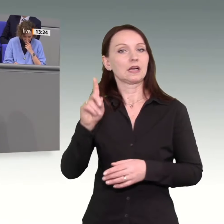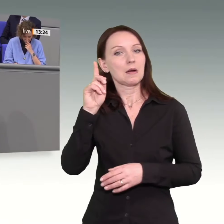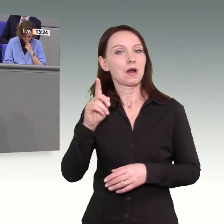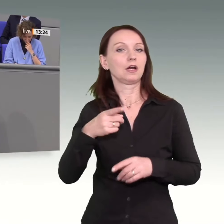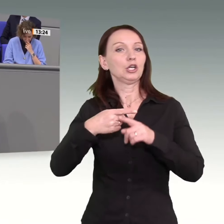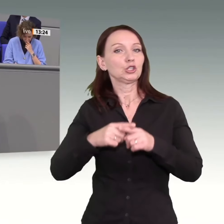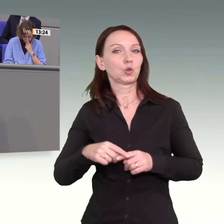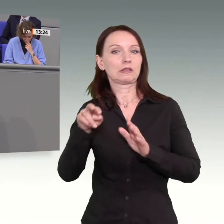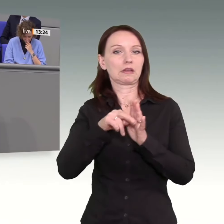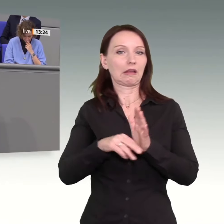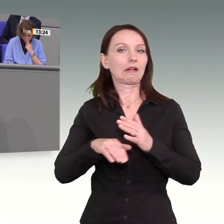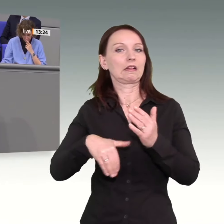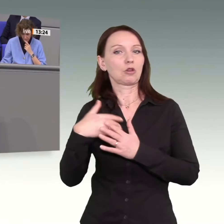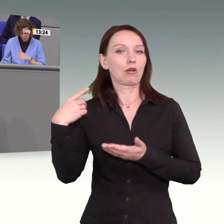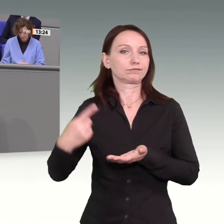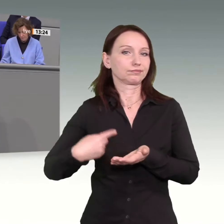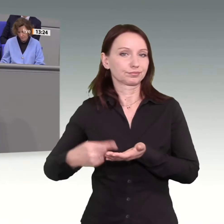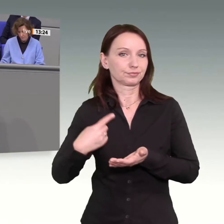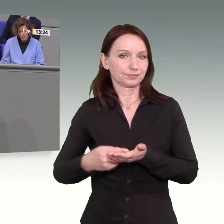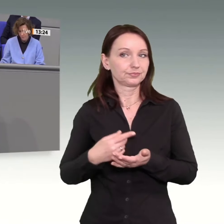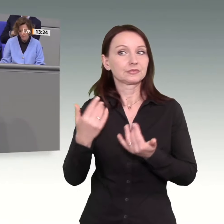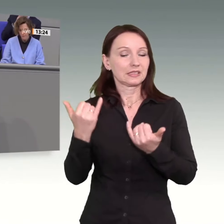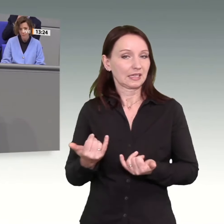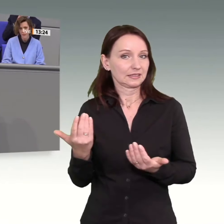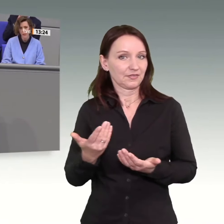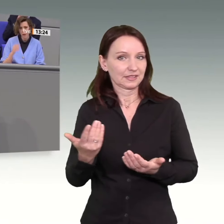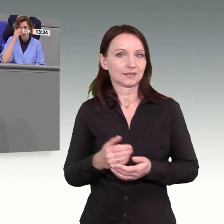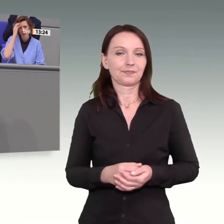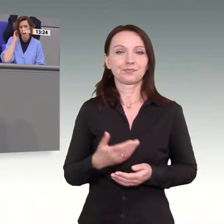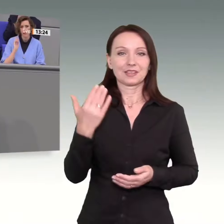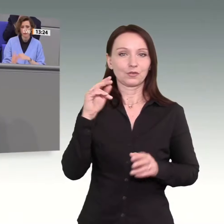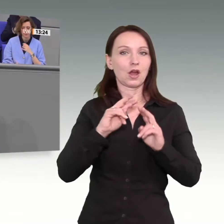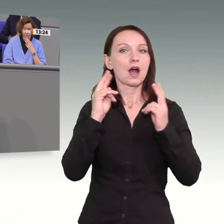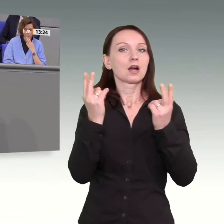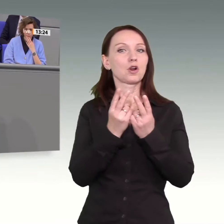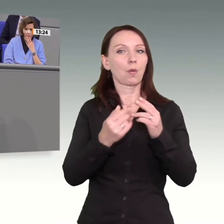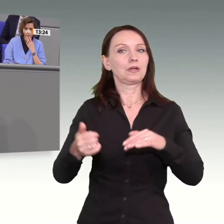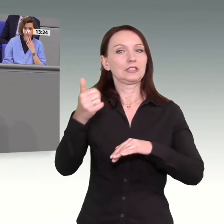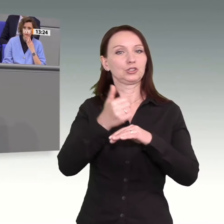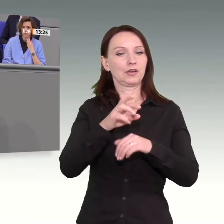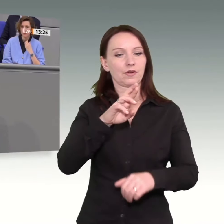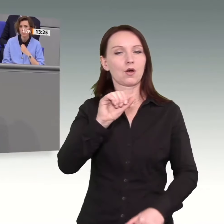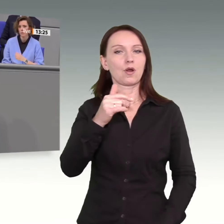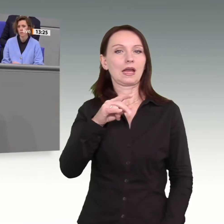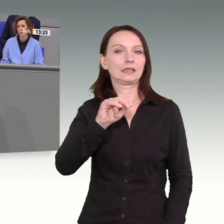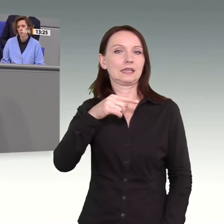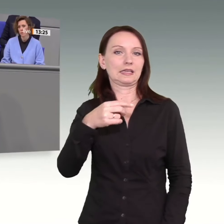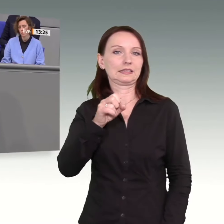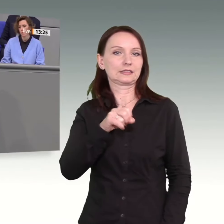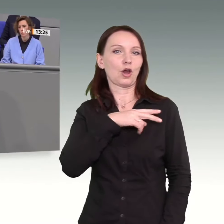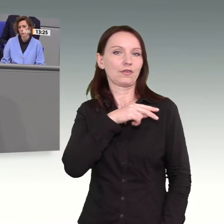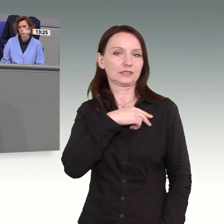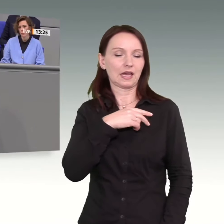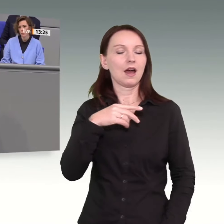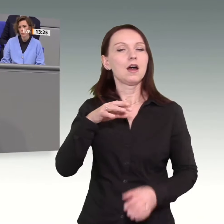Schuldenregeln plädiert. In dem Fall der ehemannige Global Chief Rating Officer der Ratingagentur S&P Moritz Krämer